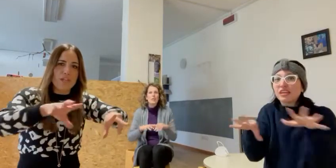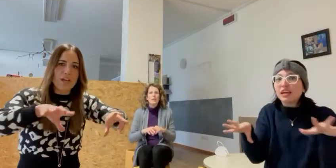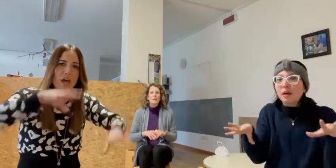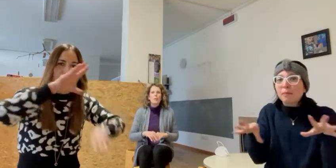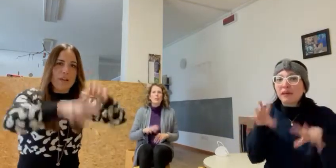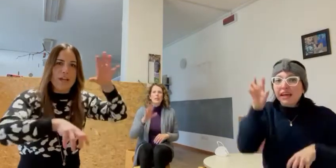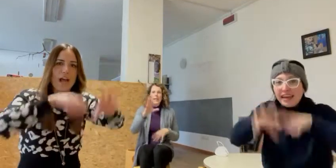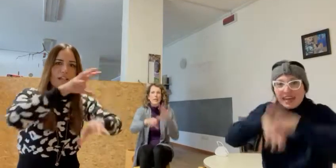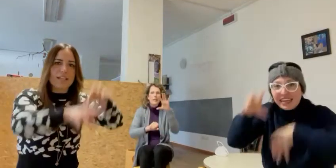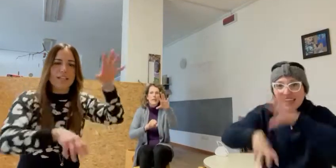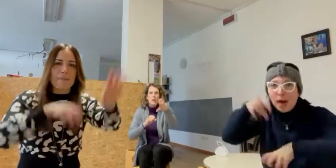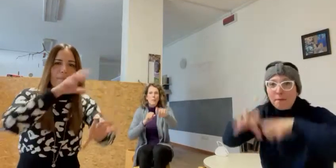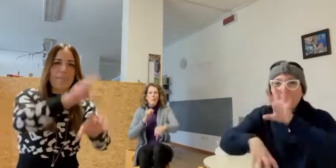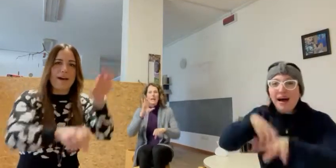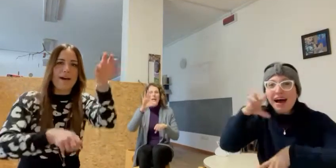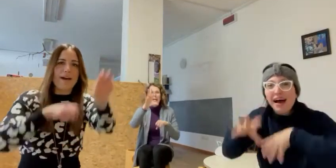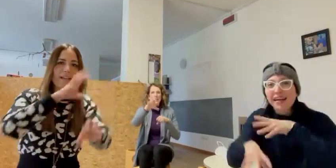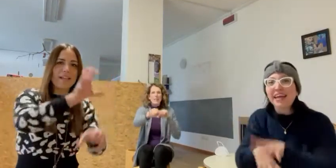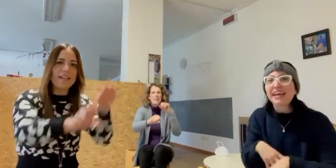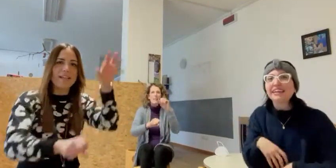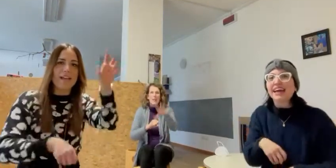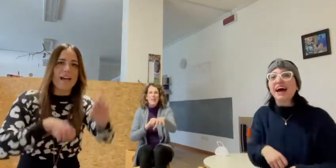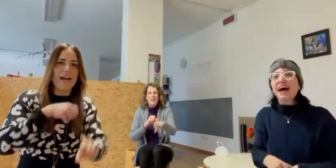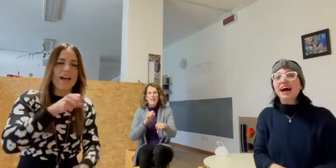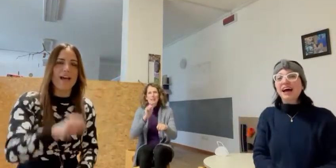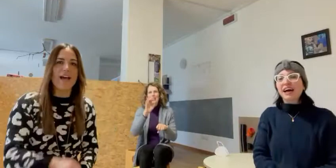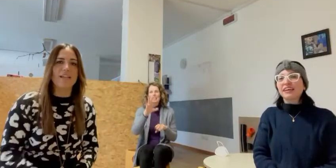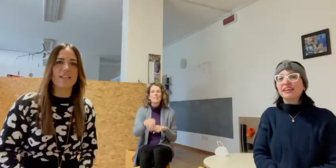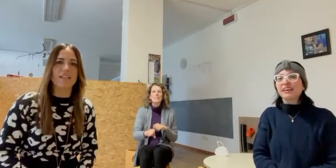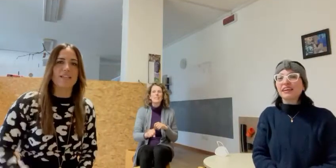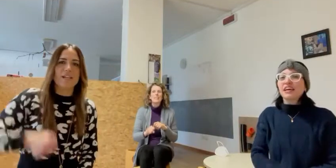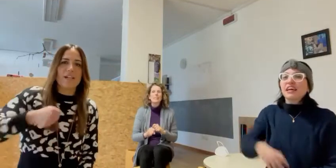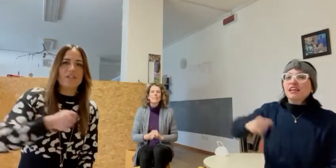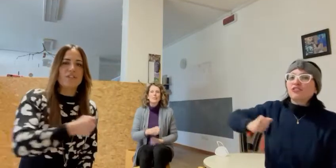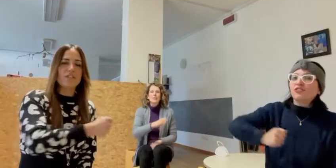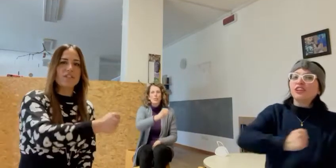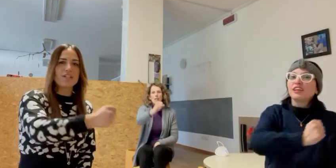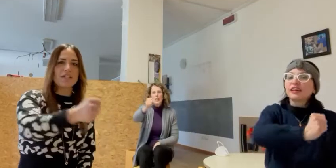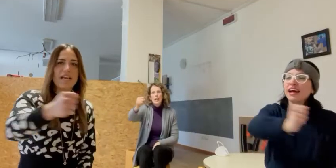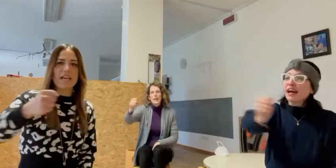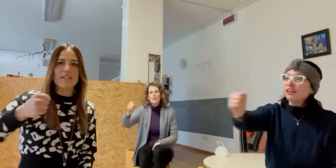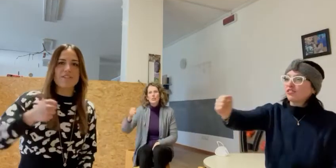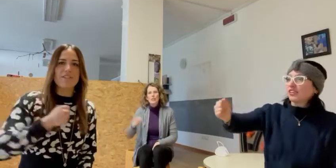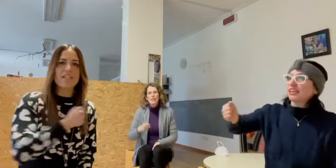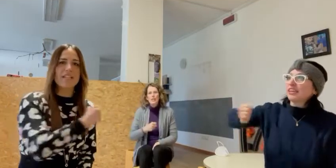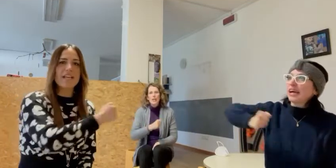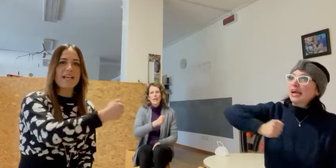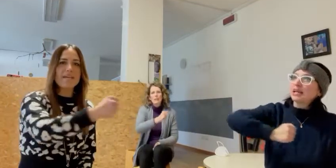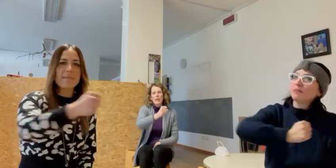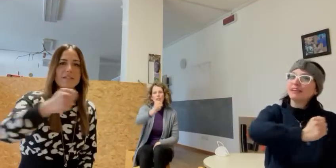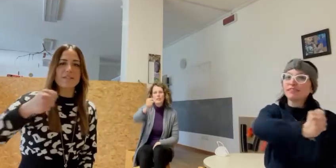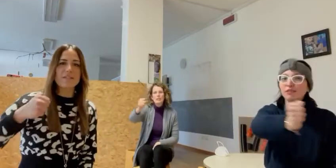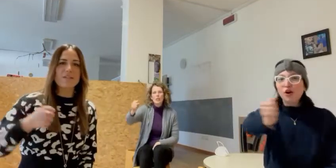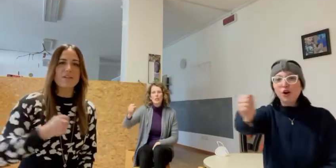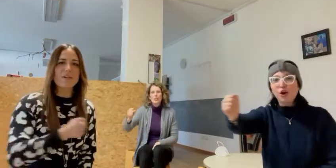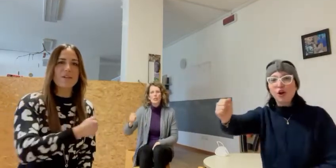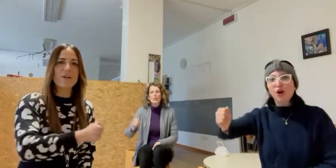per acchiappare i draghi Gira, gira il mestolo,